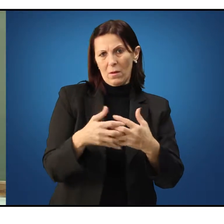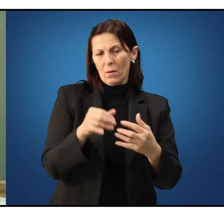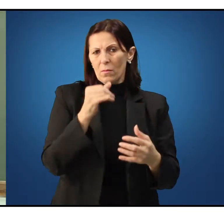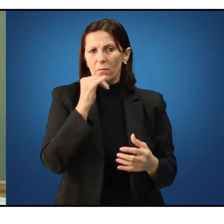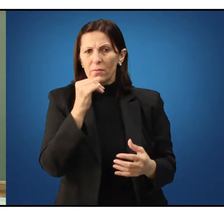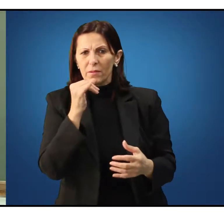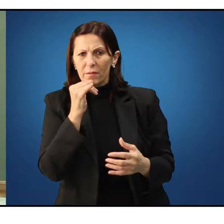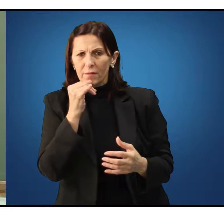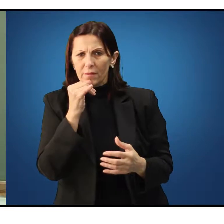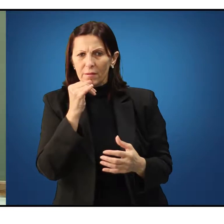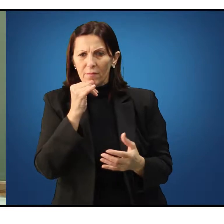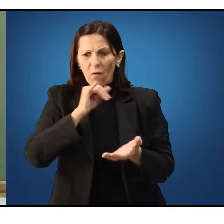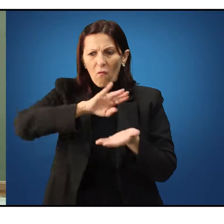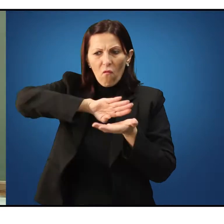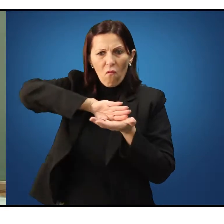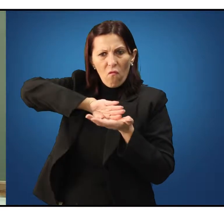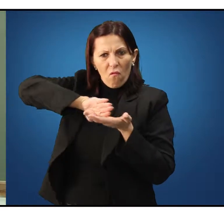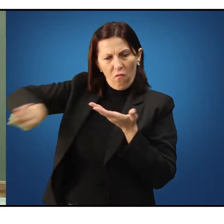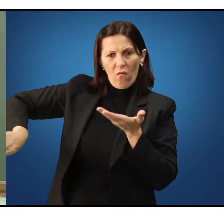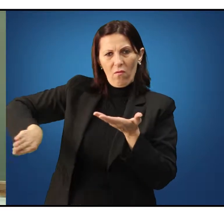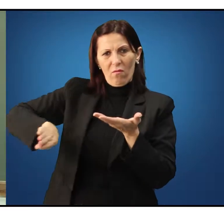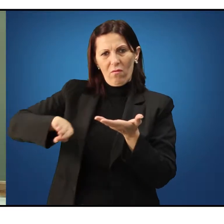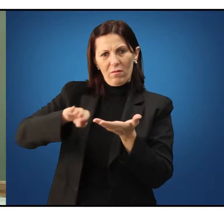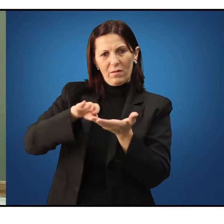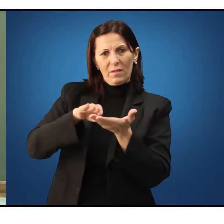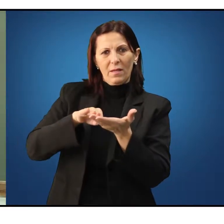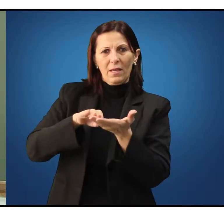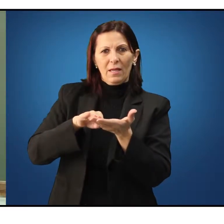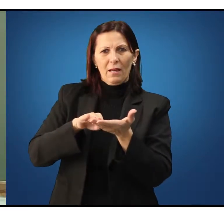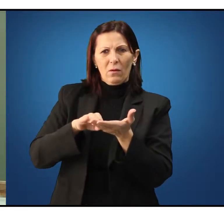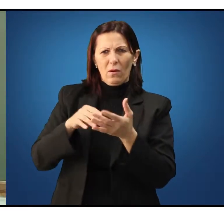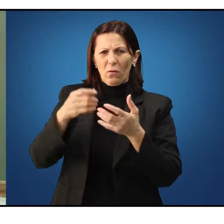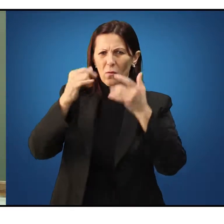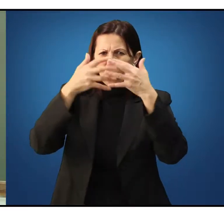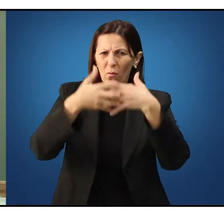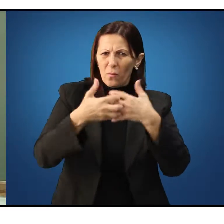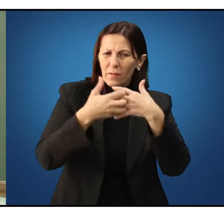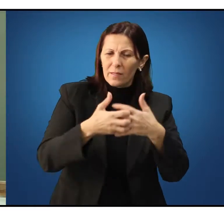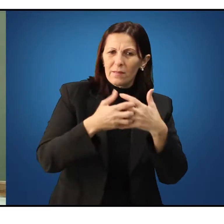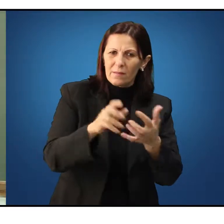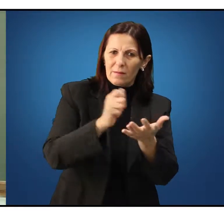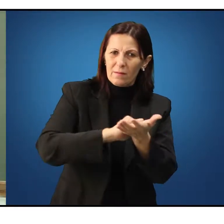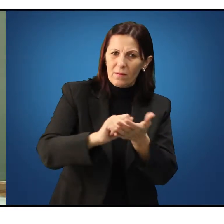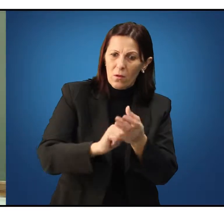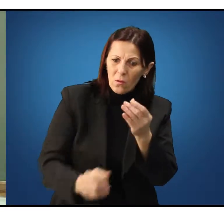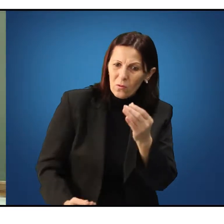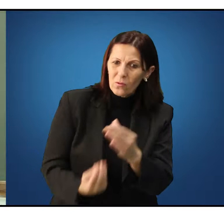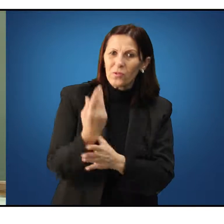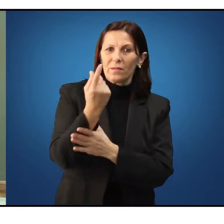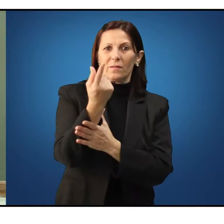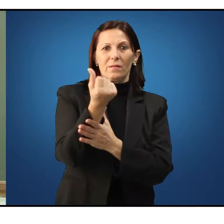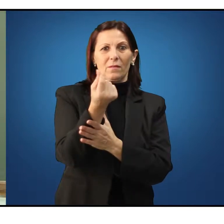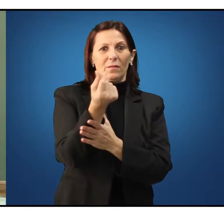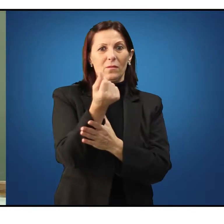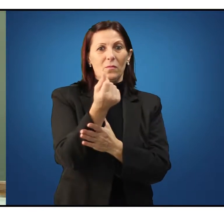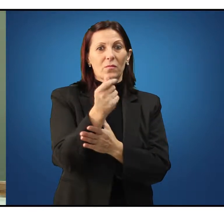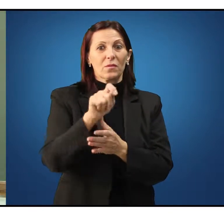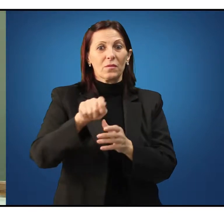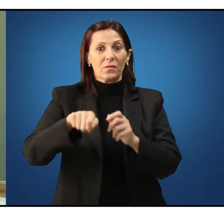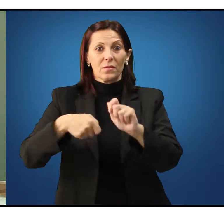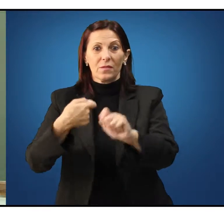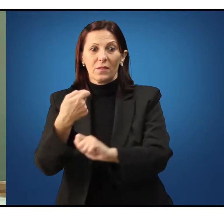a dessacralização da escrita, como, por exemplo, o surgimento da moeda como uma forma simbólica